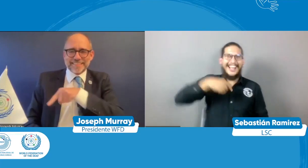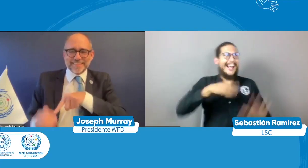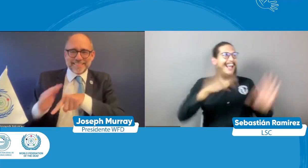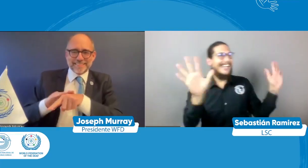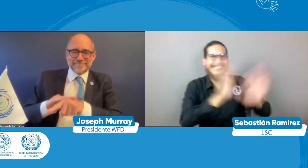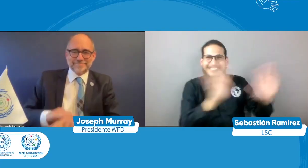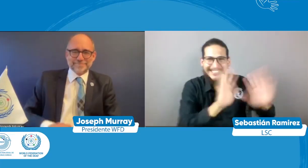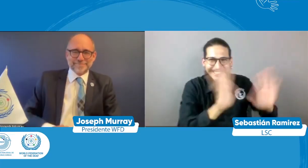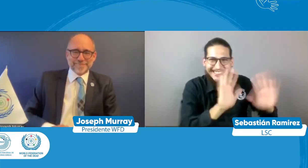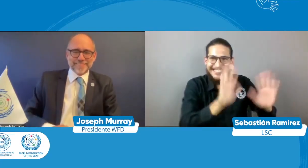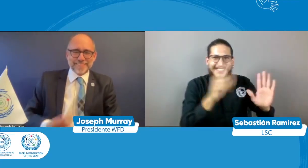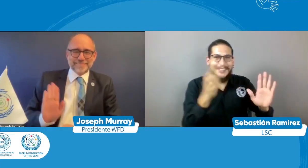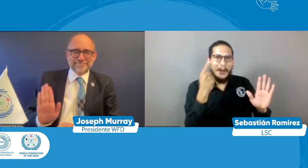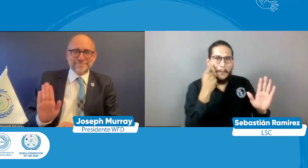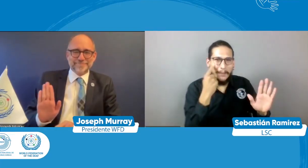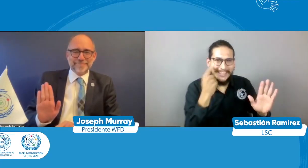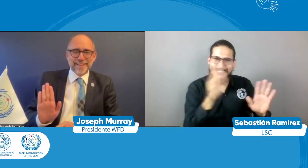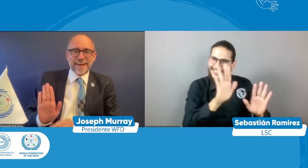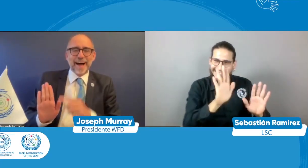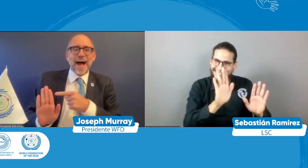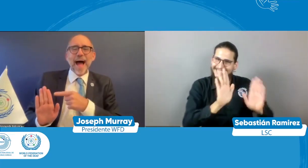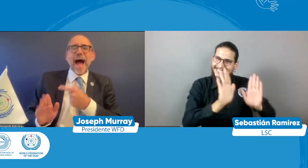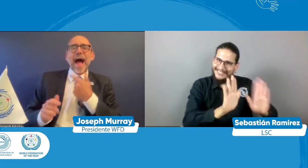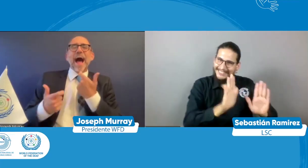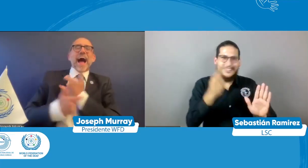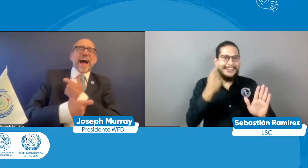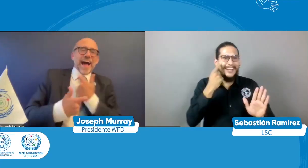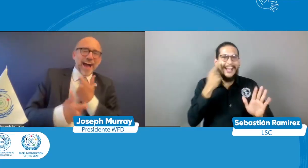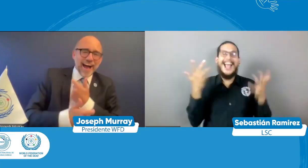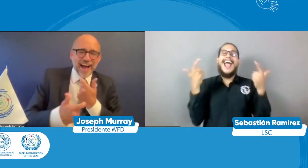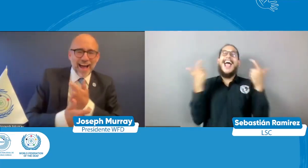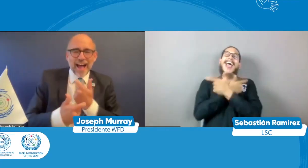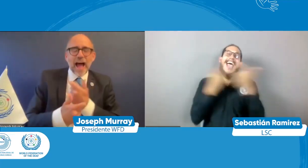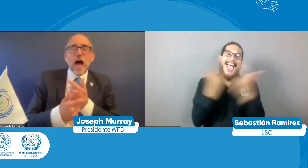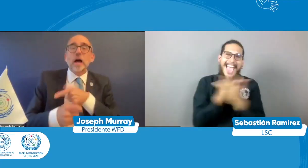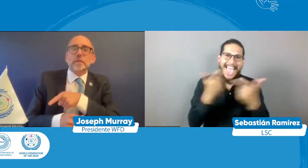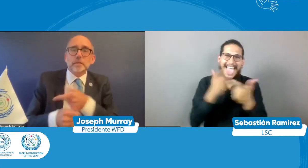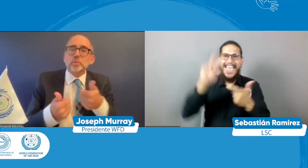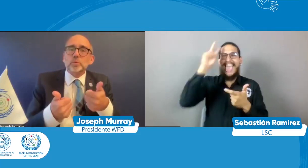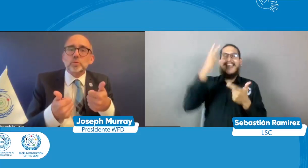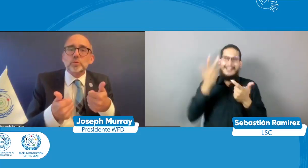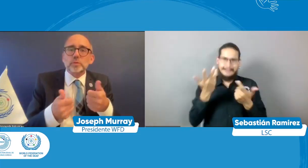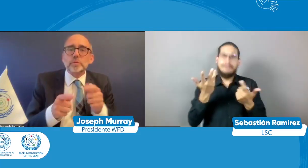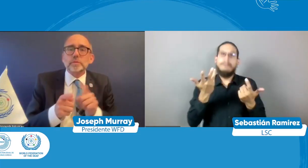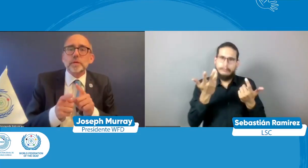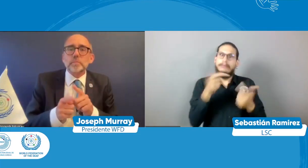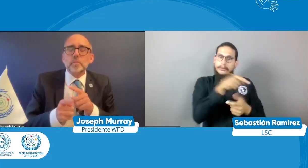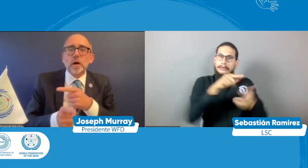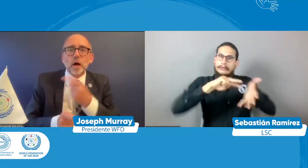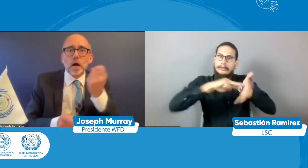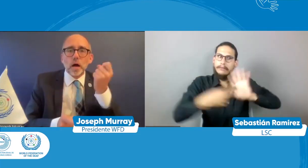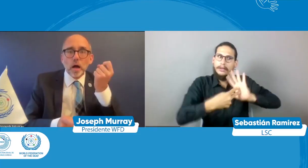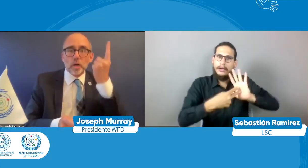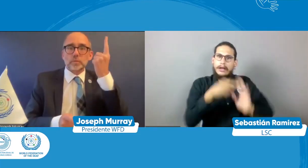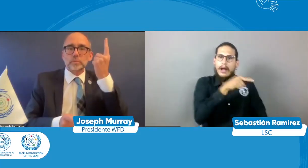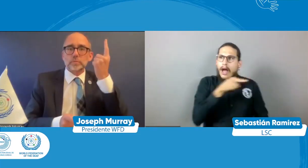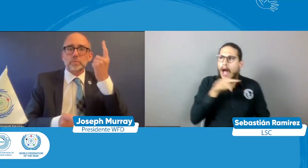el tema de cuando decíamos lo de la unidad y decir bueno, no, mira baja tienes que bajar tu dedo posicionarlo de otra manera le daba